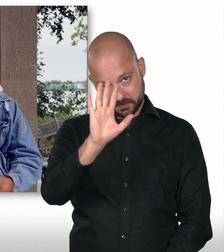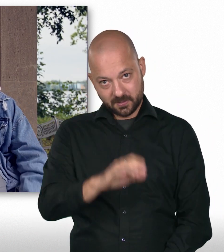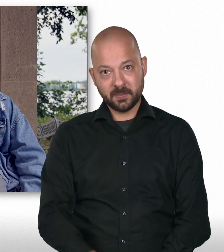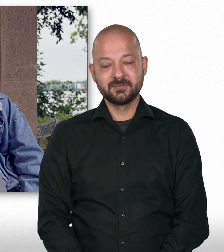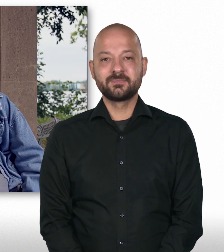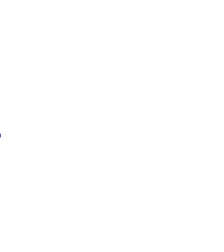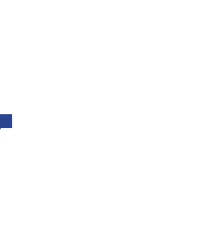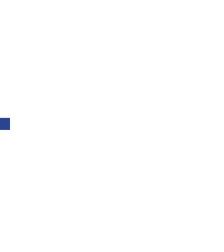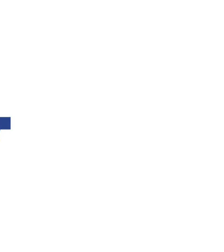bis zum nächsten Mal.